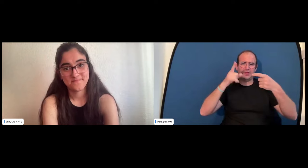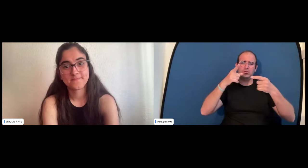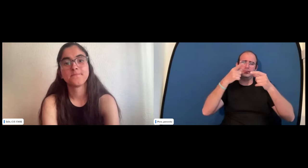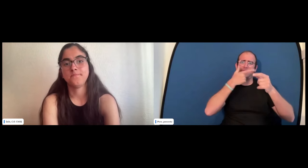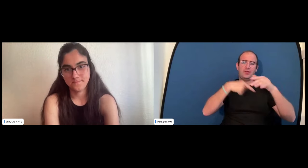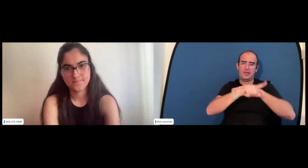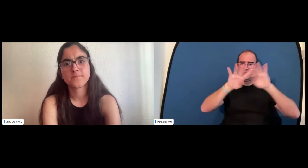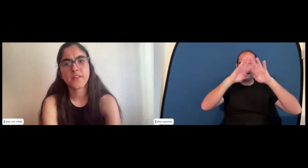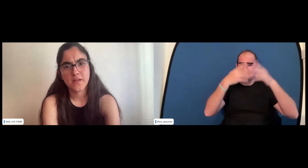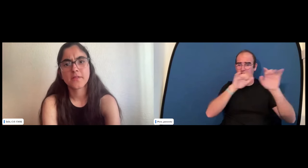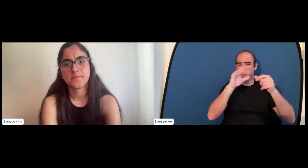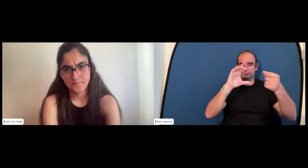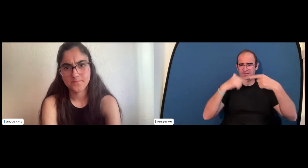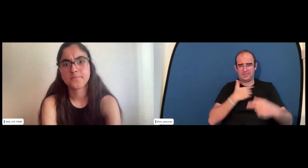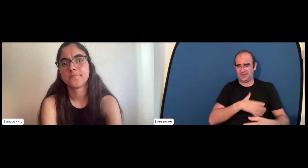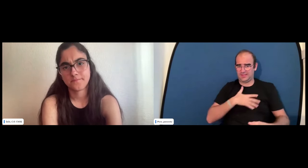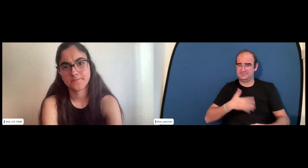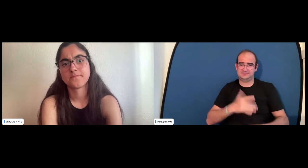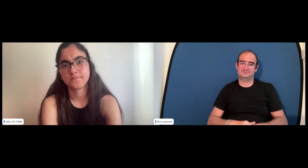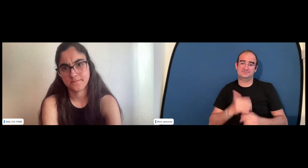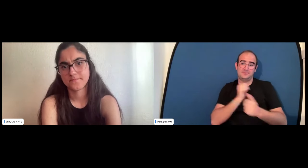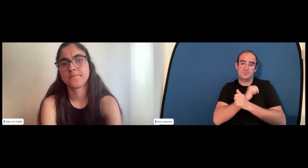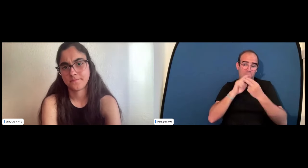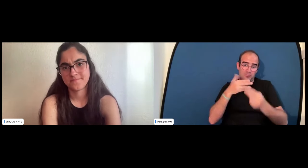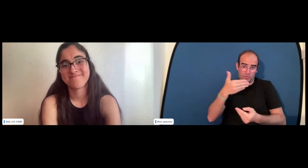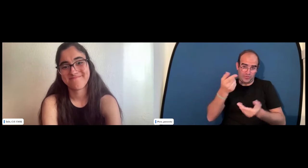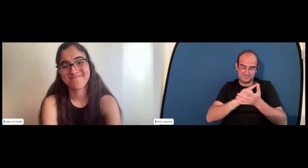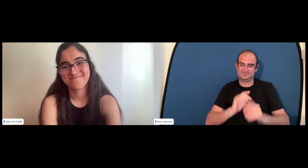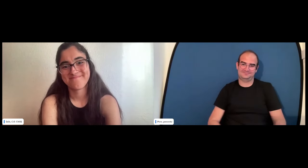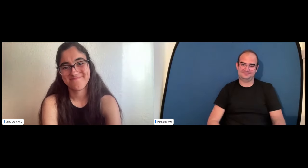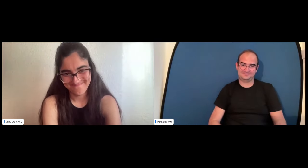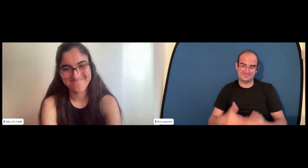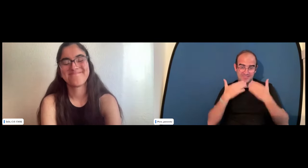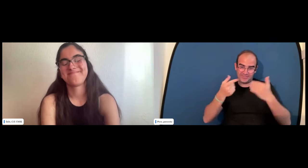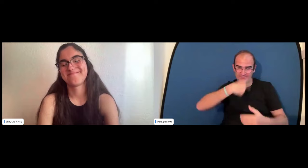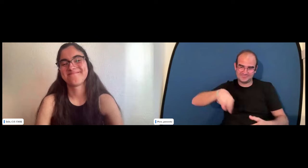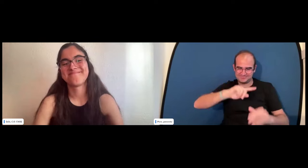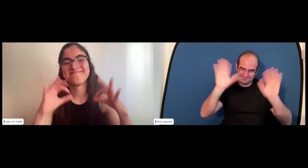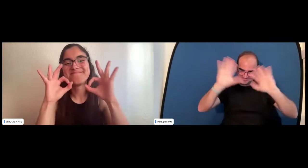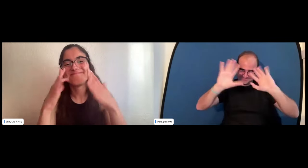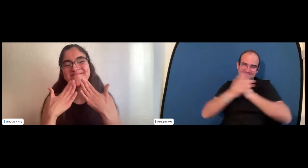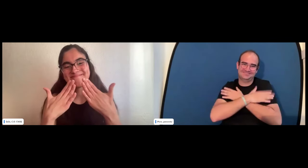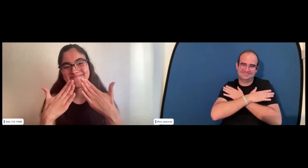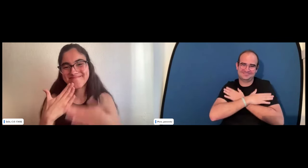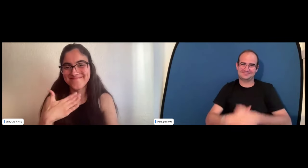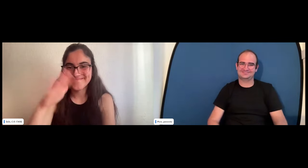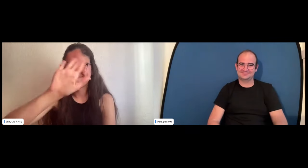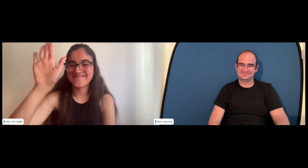que podéis contar conmigo cuando queráis a través de correo electrónico y espero que nos veamos pronto